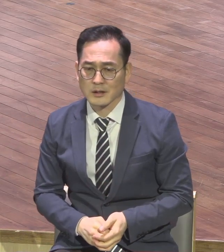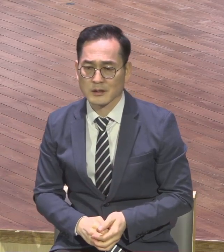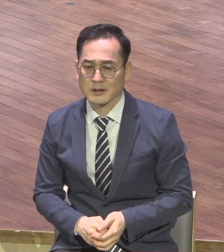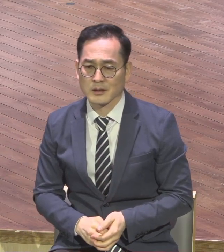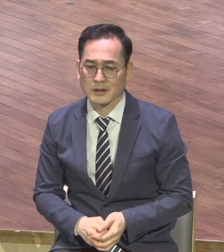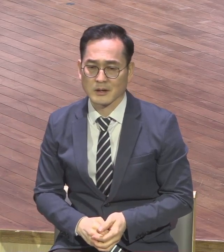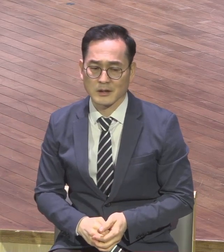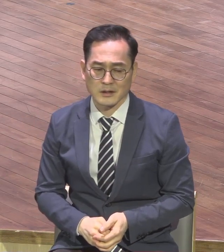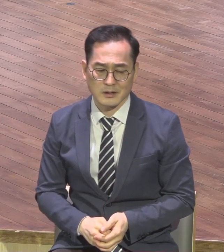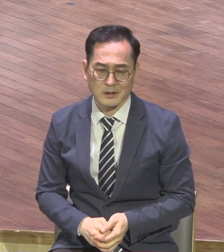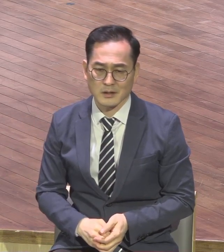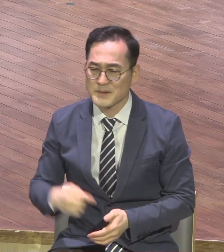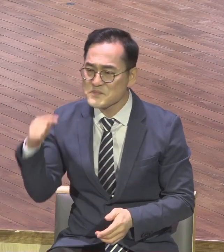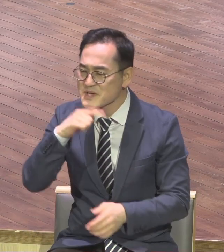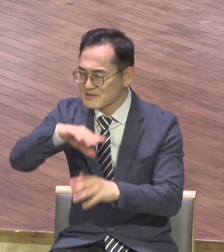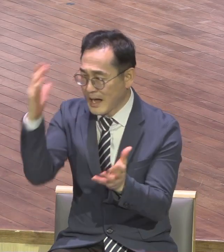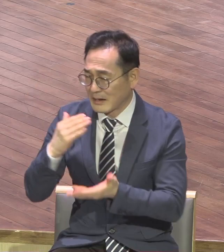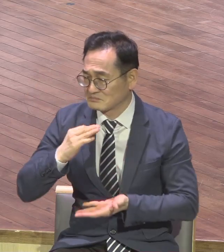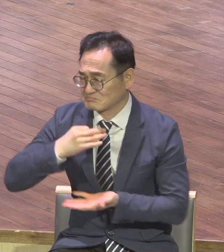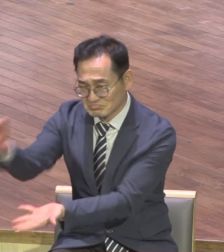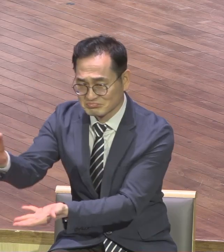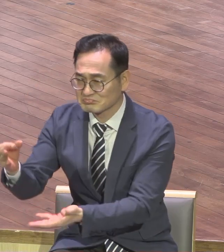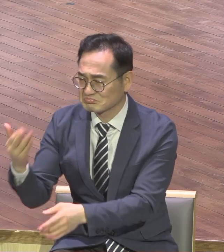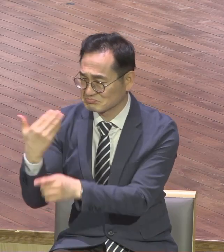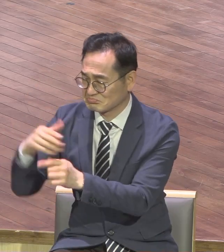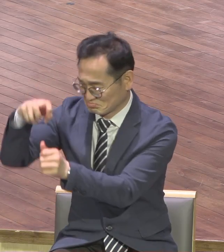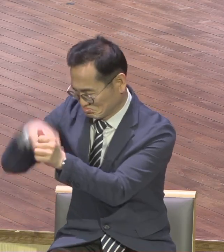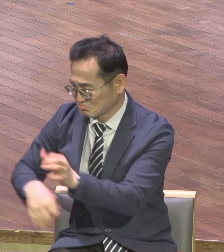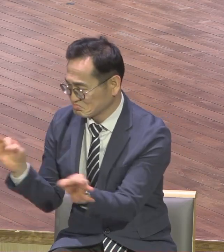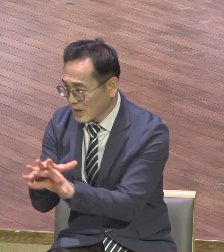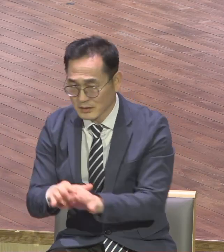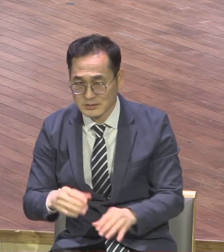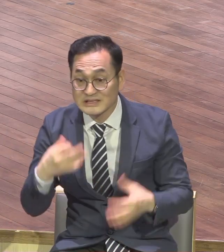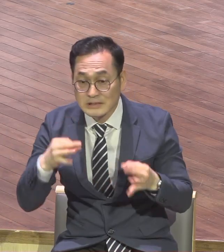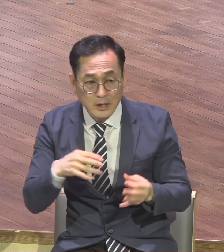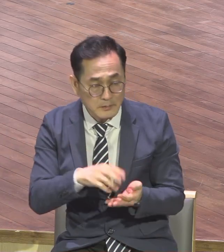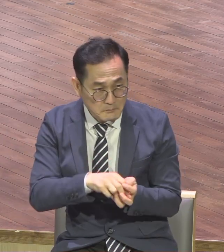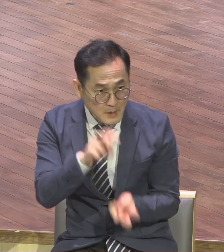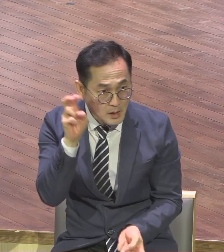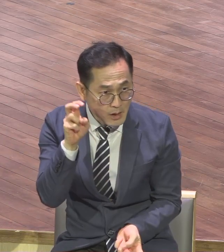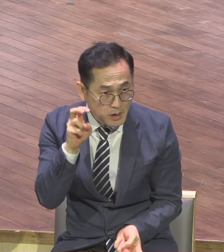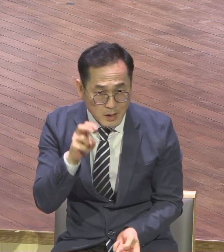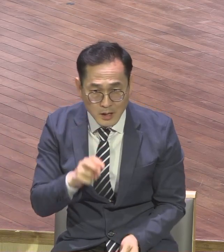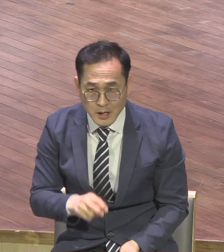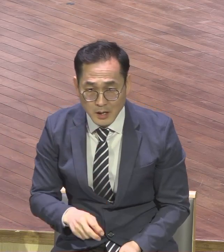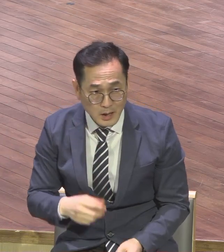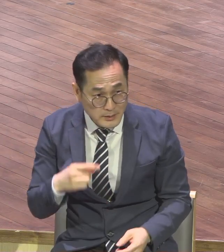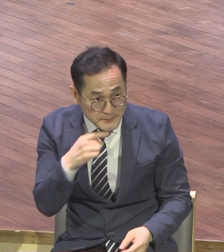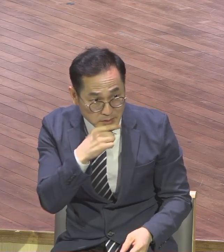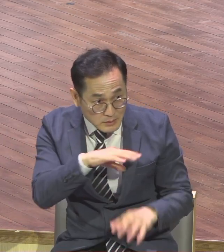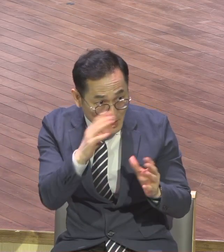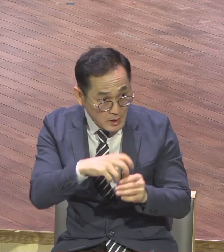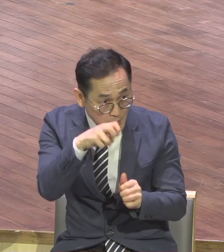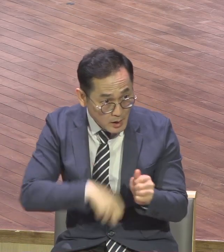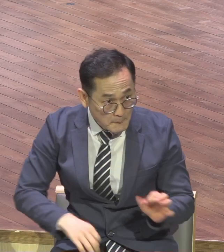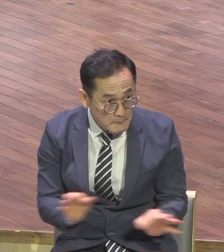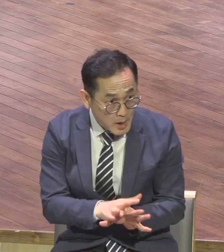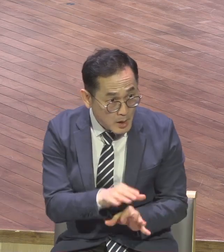도대체 이해가 안 된다 이 어려운 시기에 어떻게 이렇게 은행빚을 다 갚을 수 있느냐 하나님께서